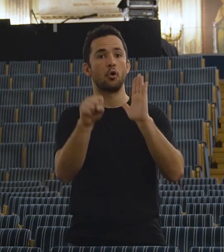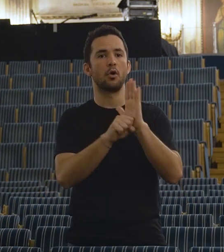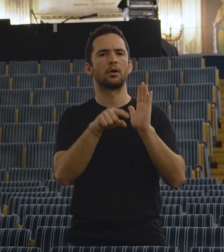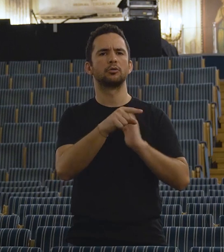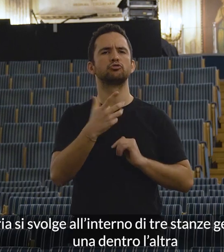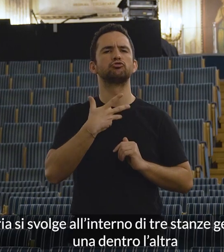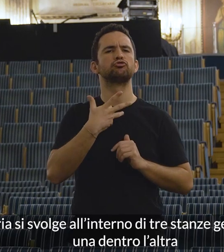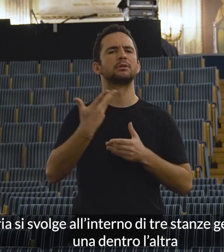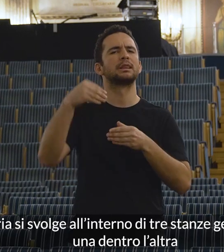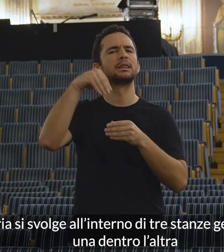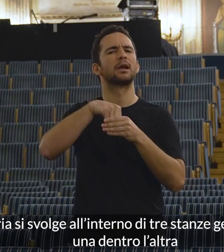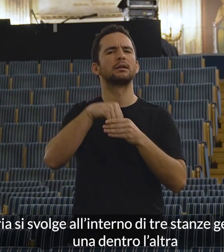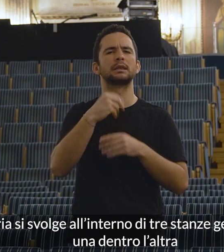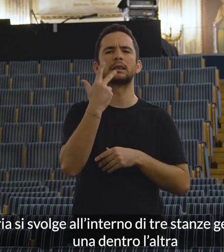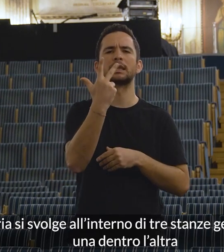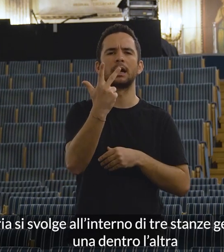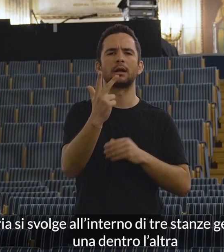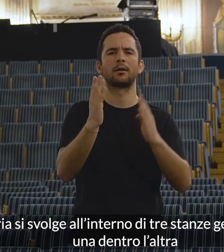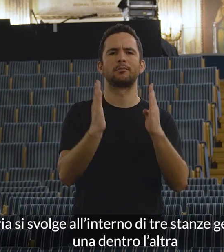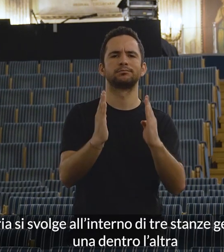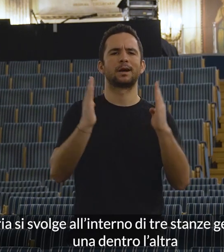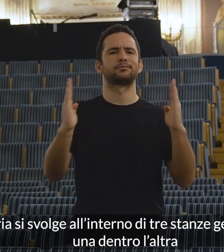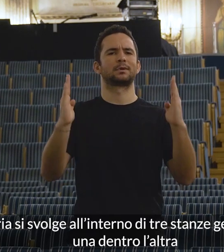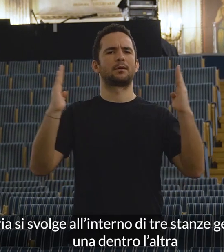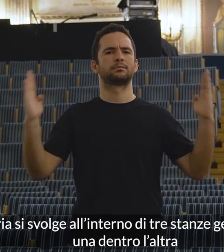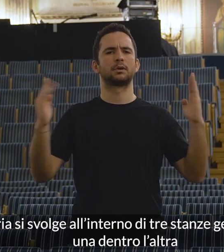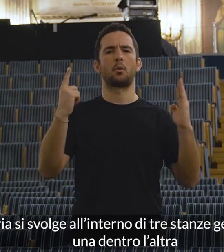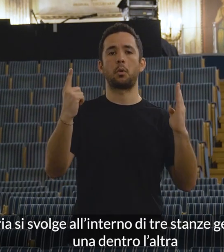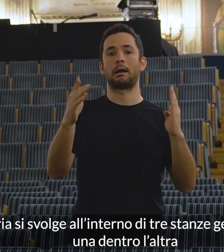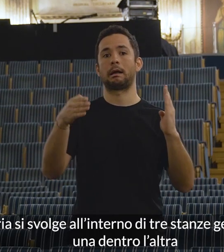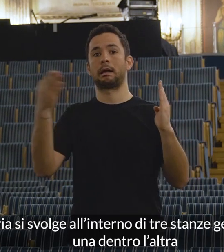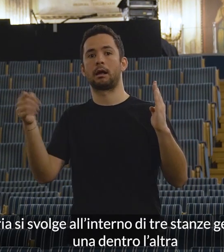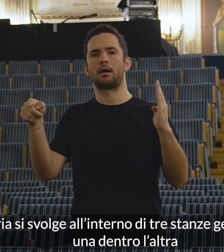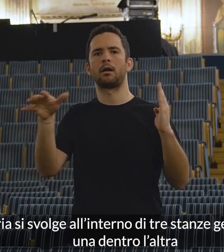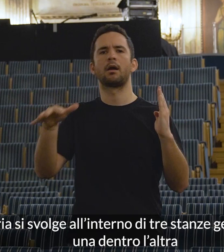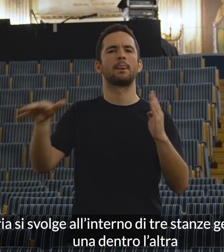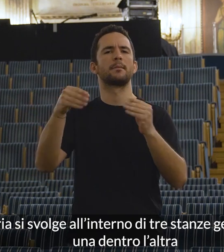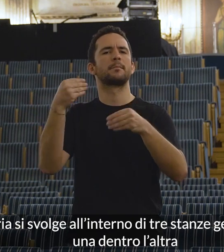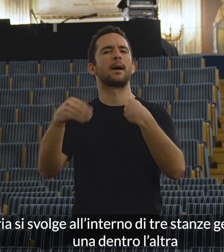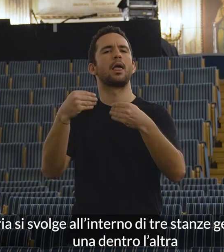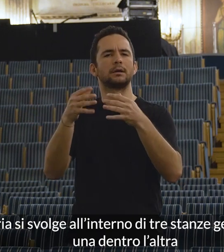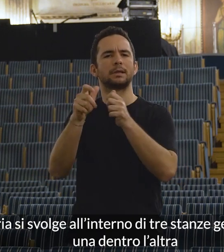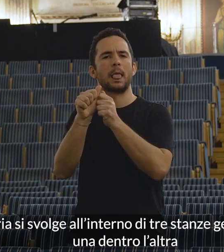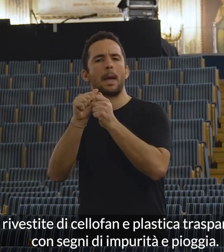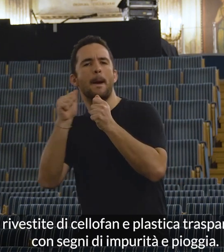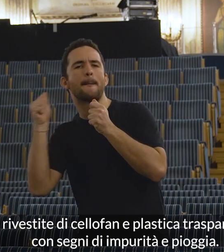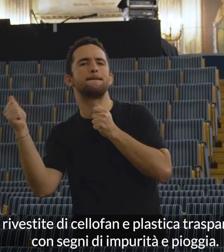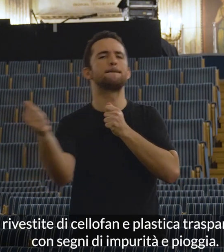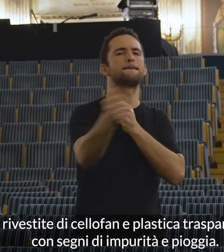La storia si svolge all'interno di tre stanze geometriche, una dentro l'altra, rivestite di